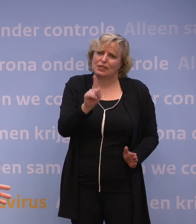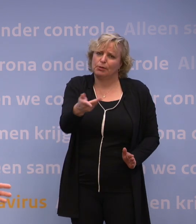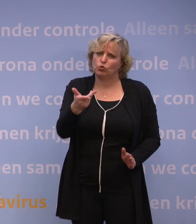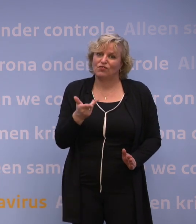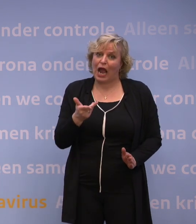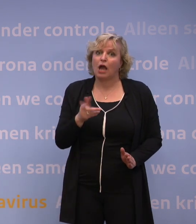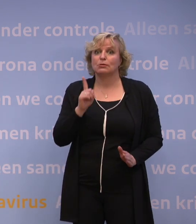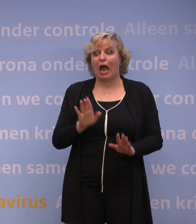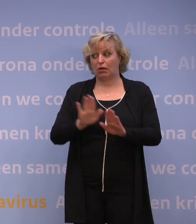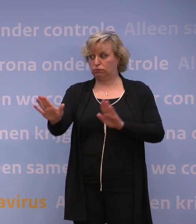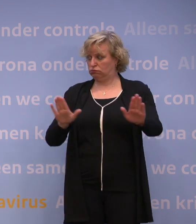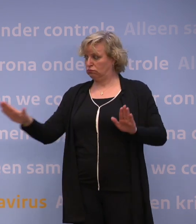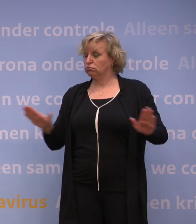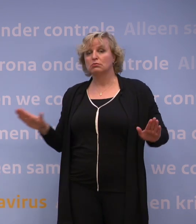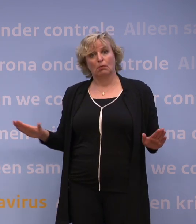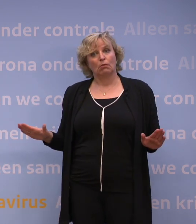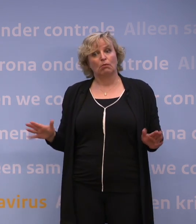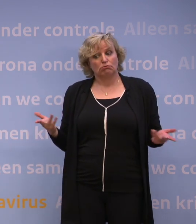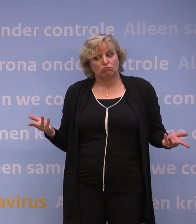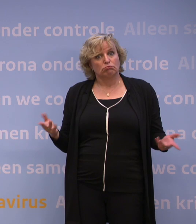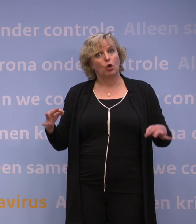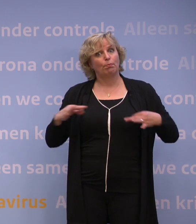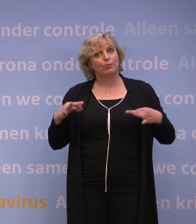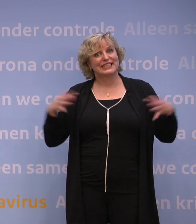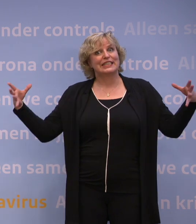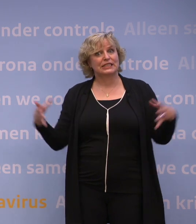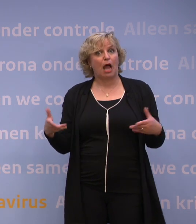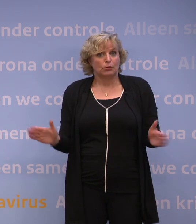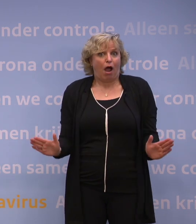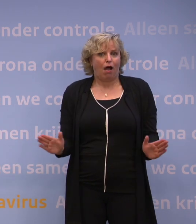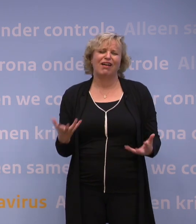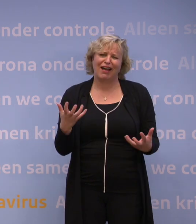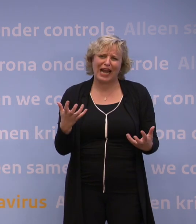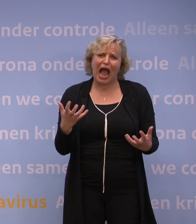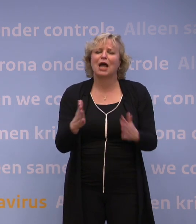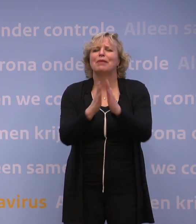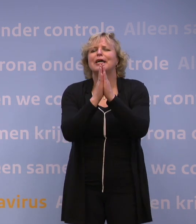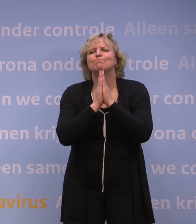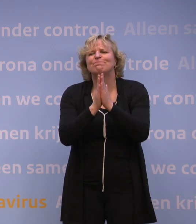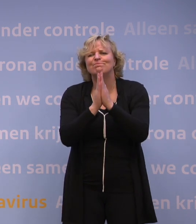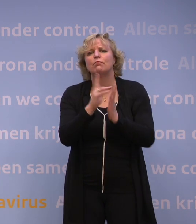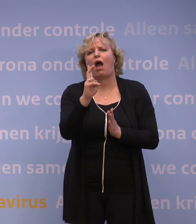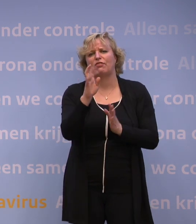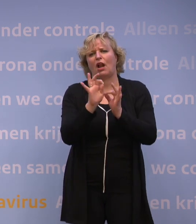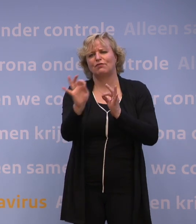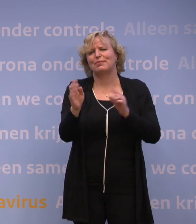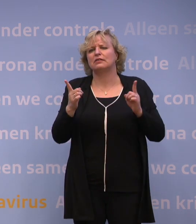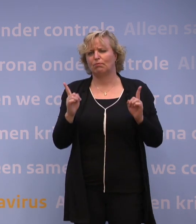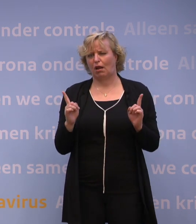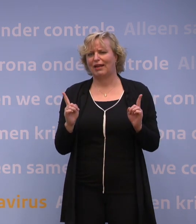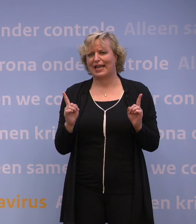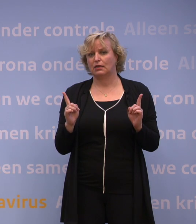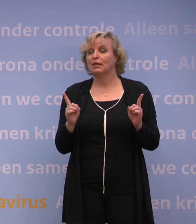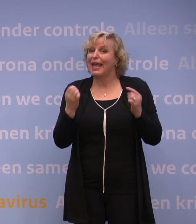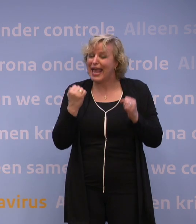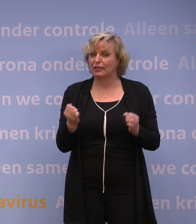anderhalve meter weet te houden, mag je natuurlijk ook gewoon plezier hebben met elkaar. Graag. Maar wel, jongens, echt die anderhalve meter. Die blijft